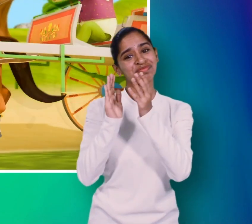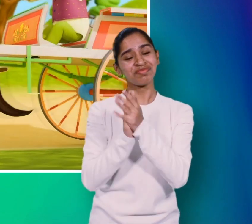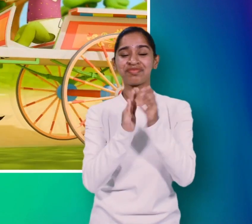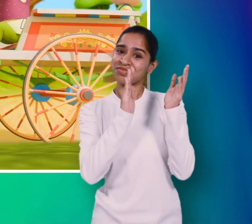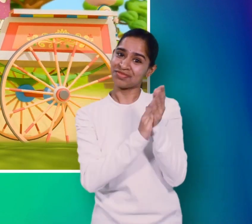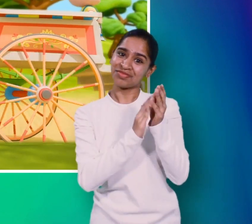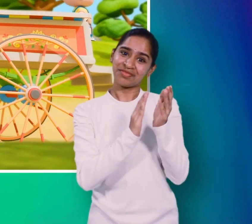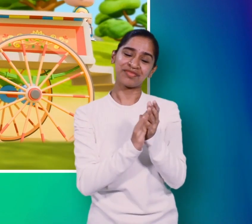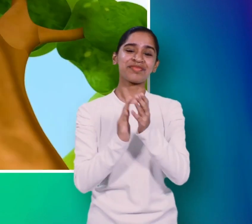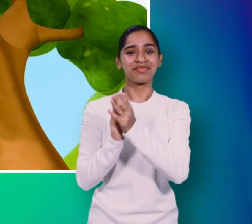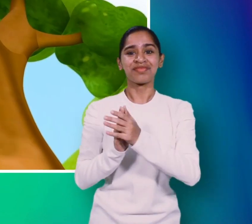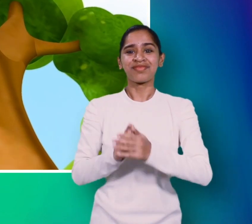पम